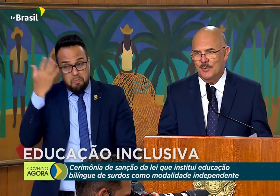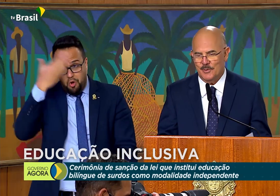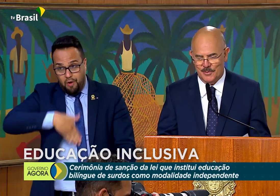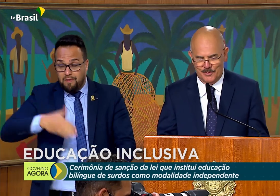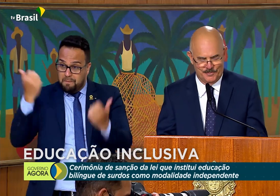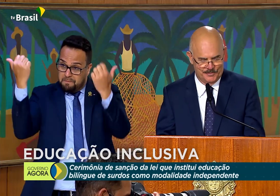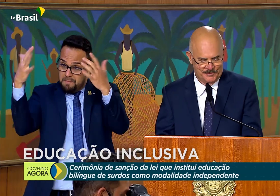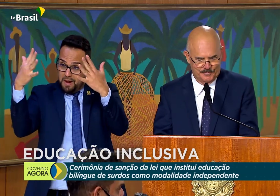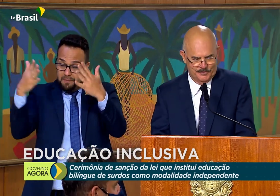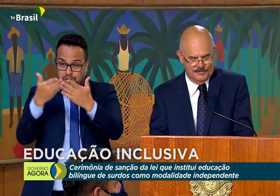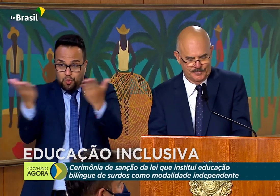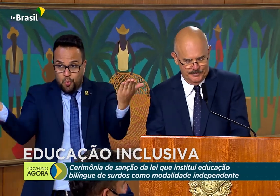a todos.